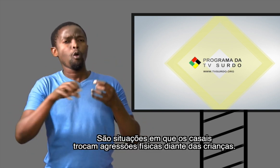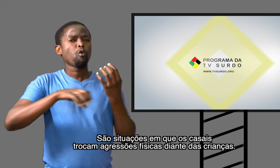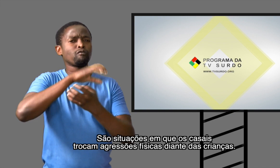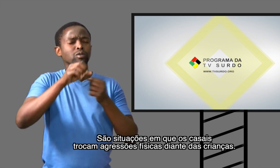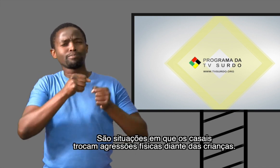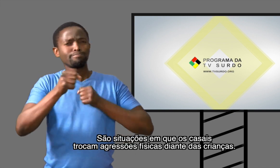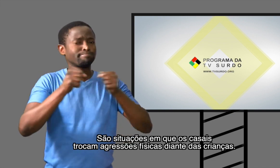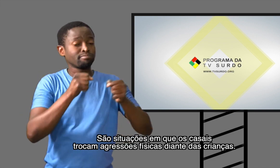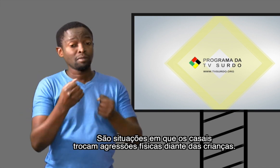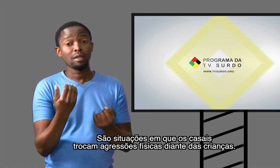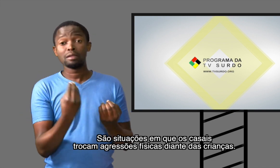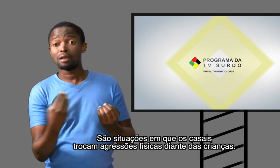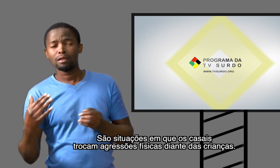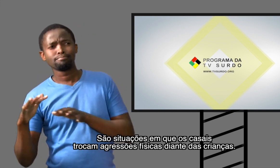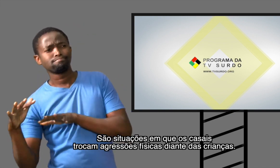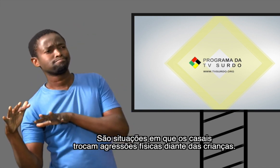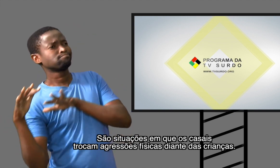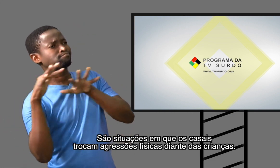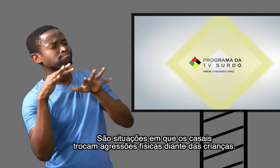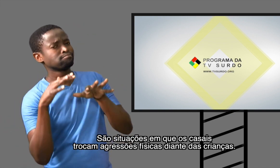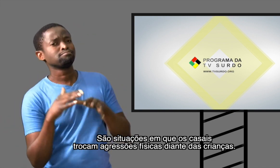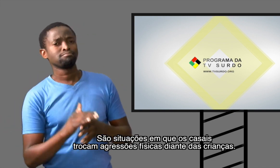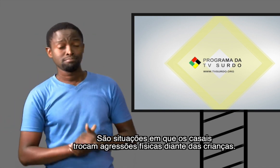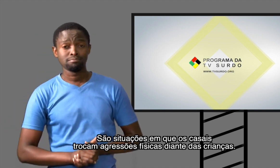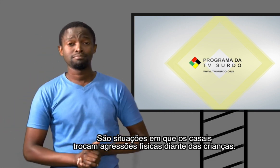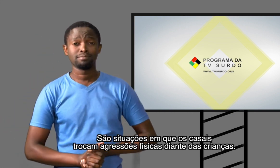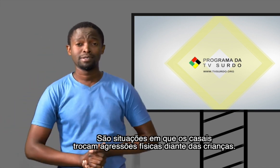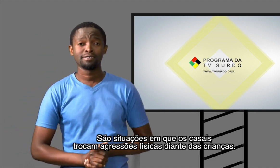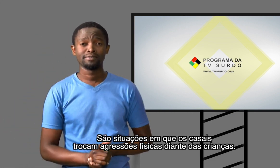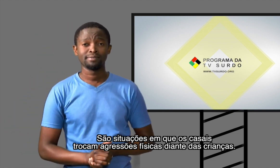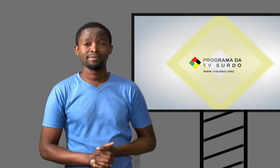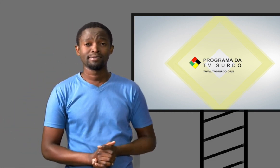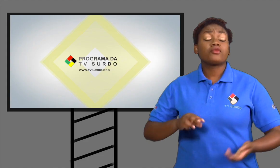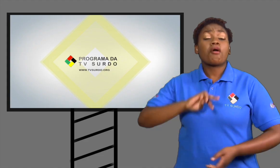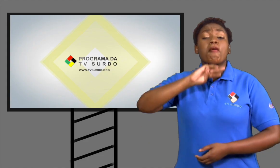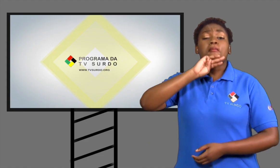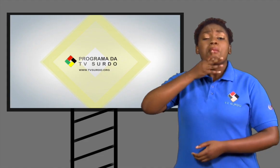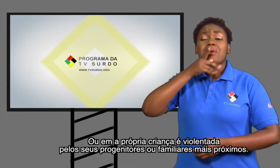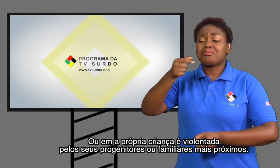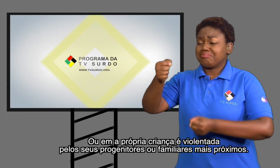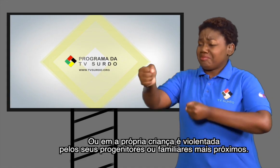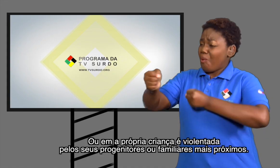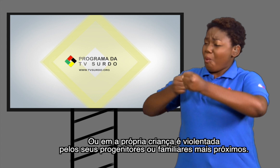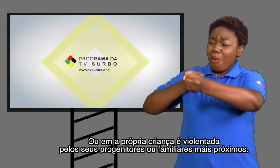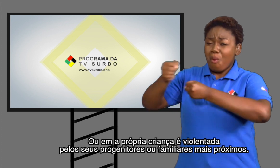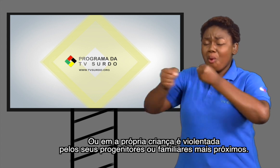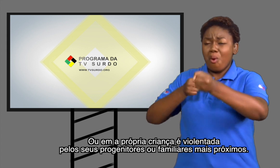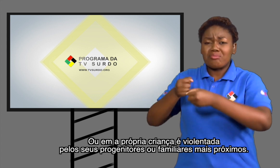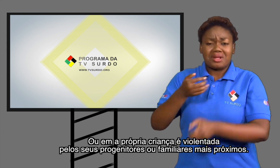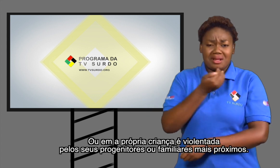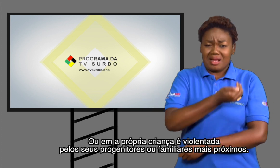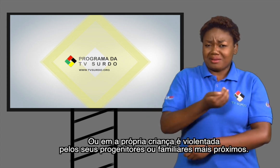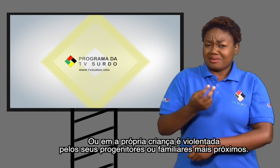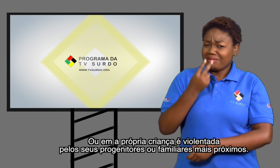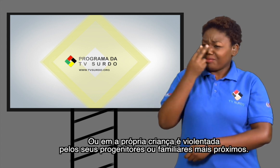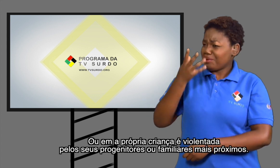casais trocam agressões físicas diante das crianças. Ou mesmo em que a própria